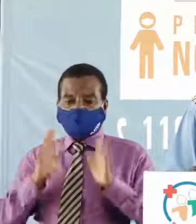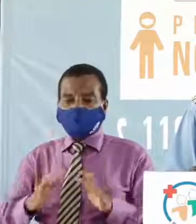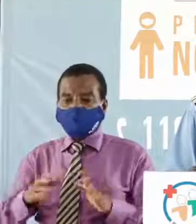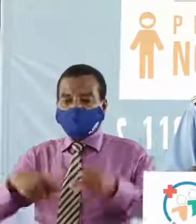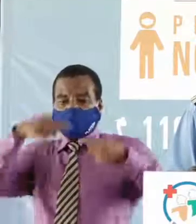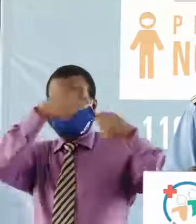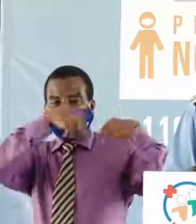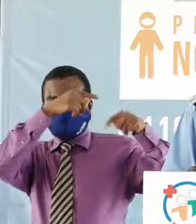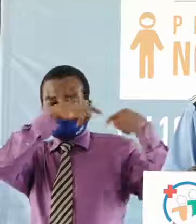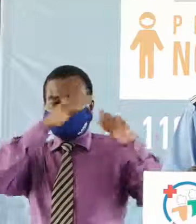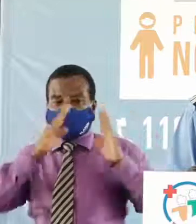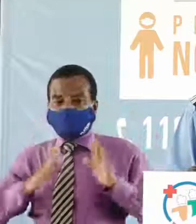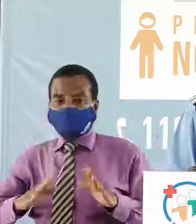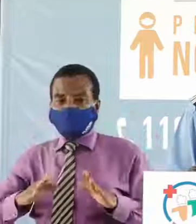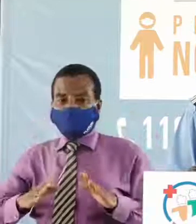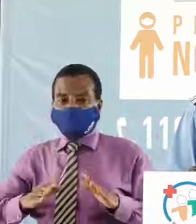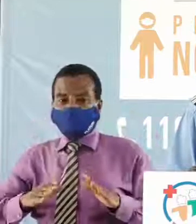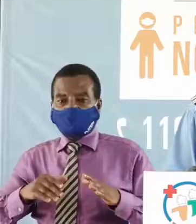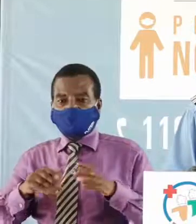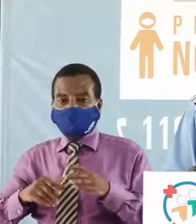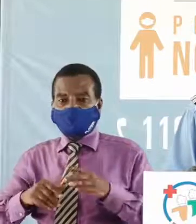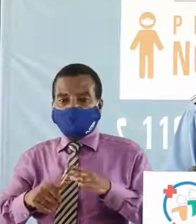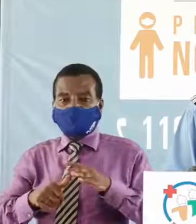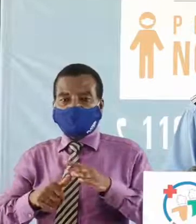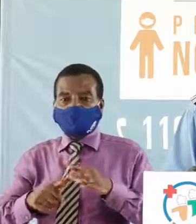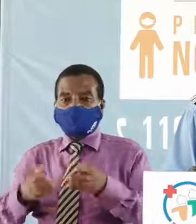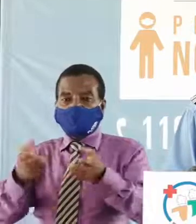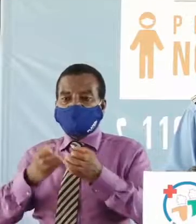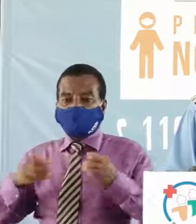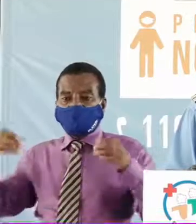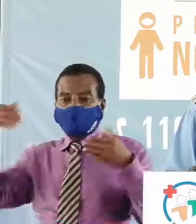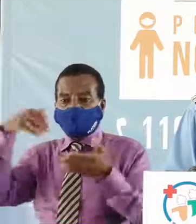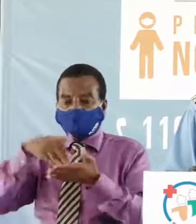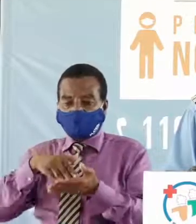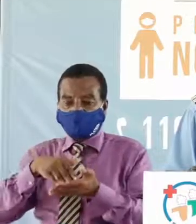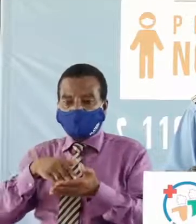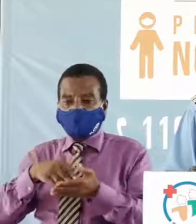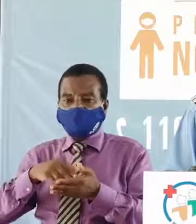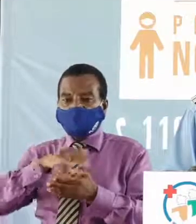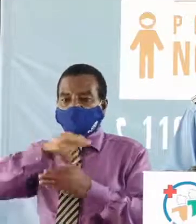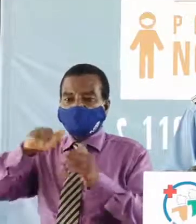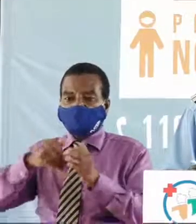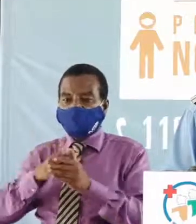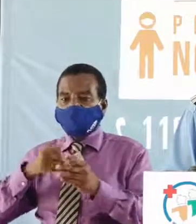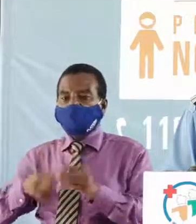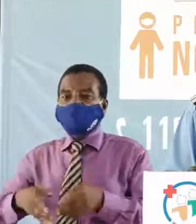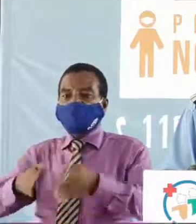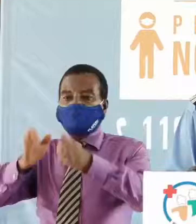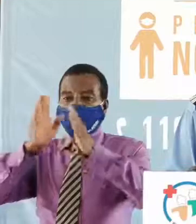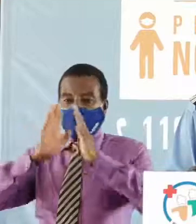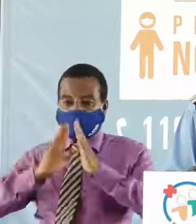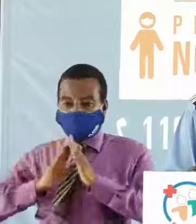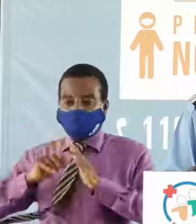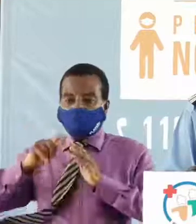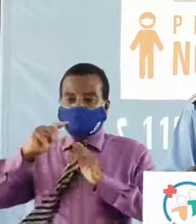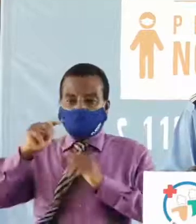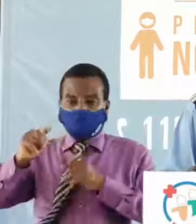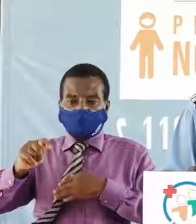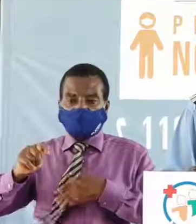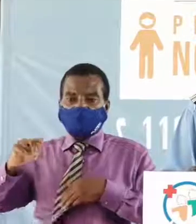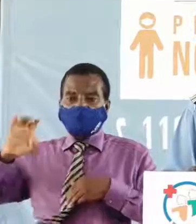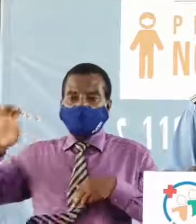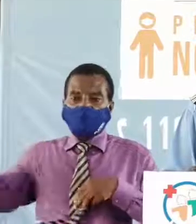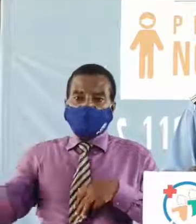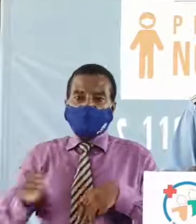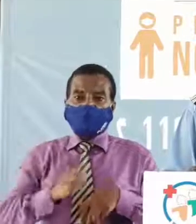transporteurs et usagers de convois clandestins, voudrons à nouveau, tout en leur recommandant, d